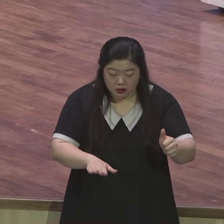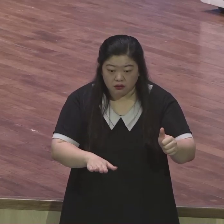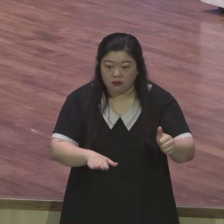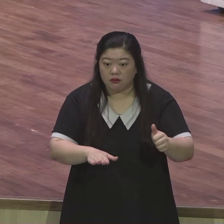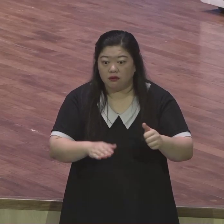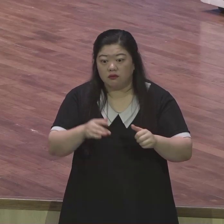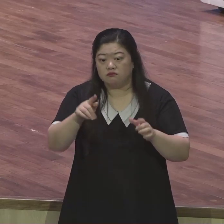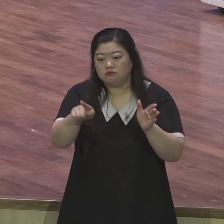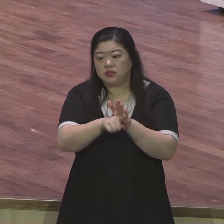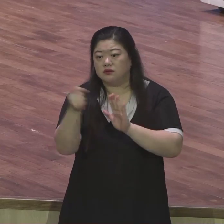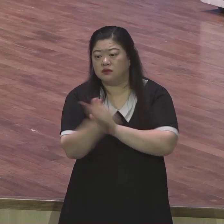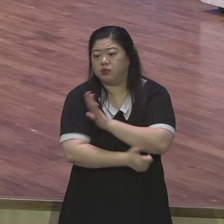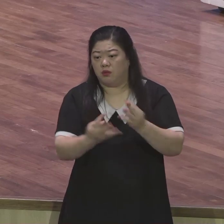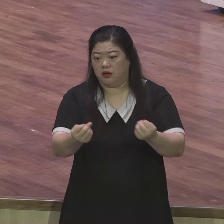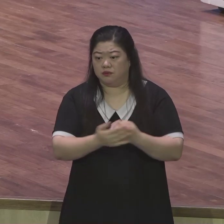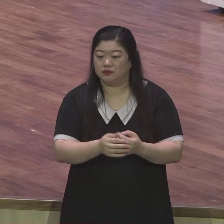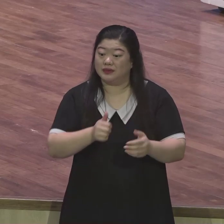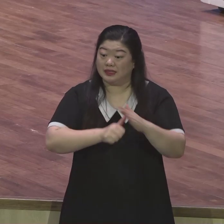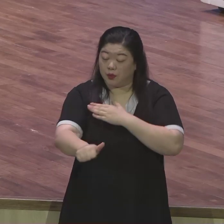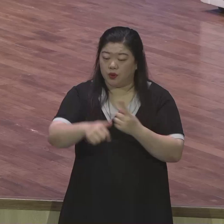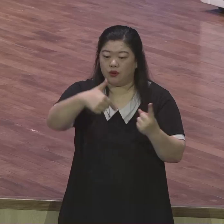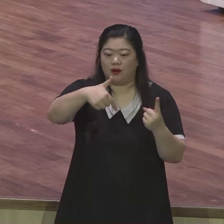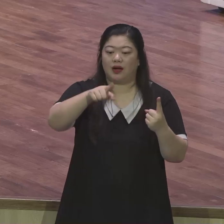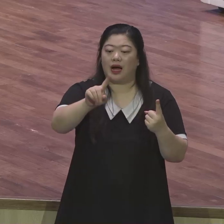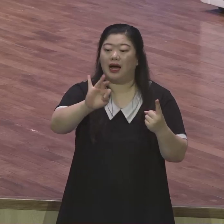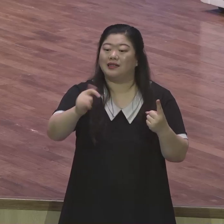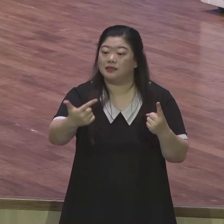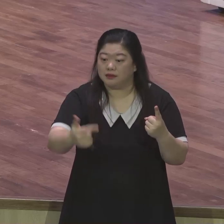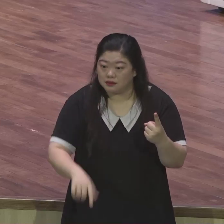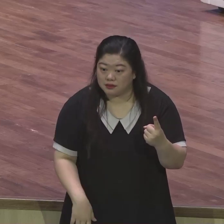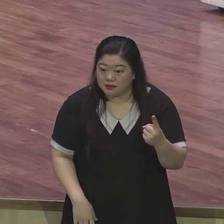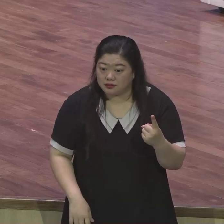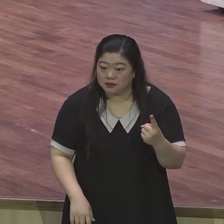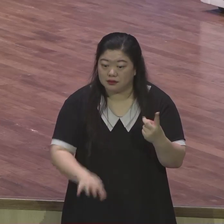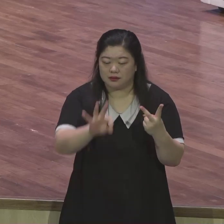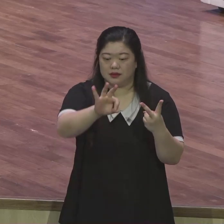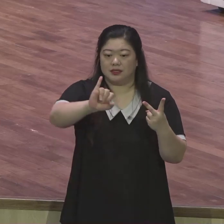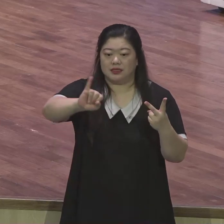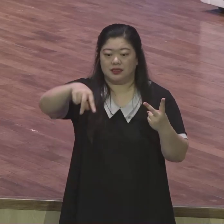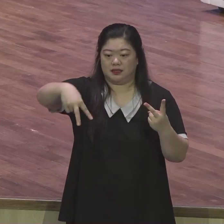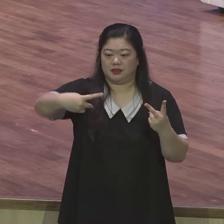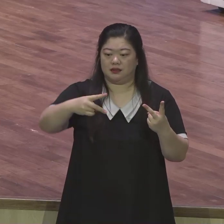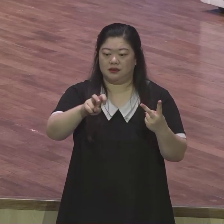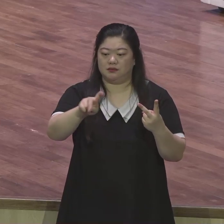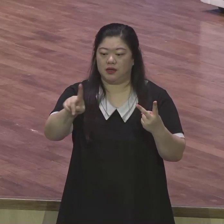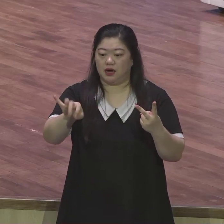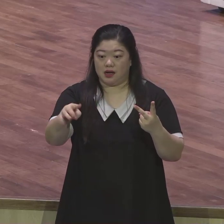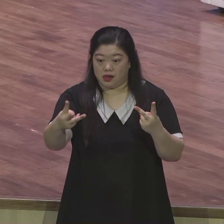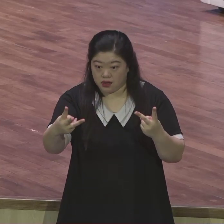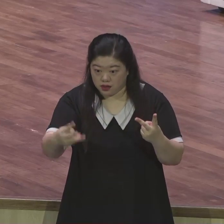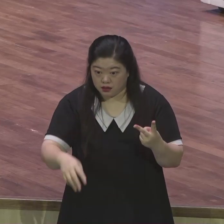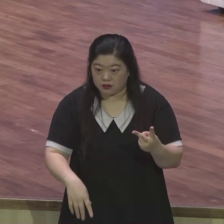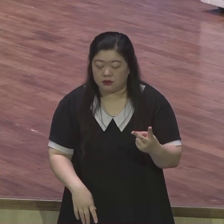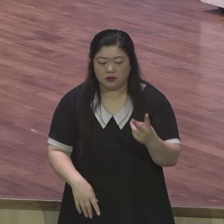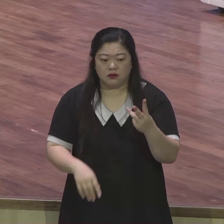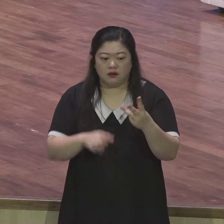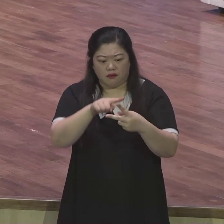사람들이에요 예배를 알고 열심히 드렸습니다 인격도 훌륭했습니다 사람 좋아요, 잘생겼어요 그런데 뭐가 없었냐?